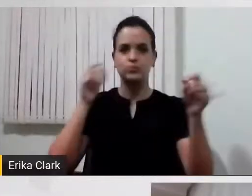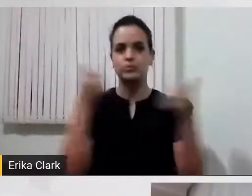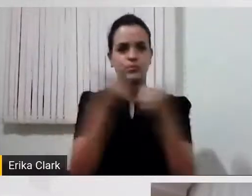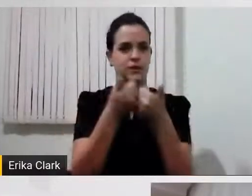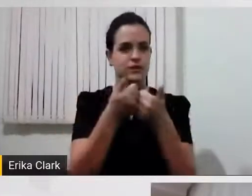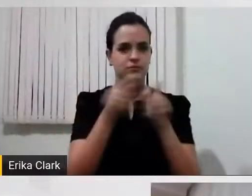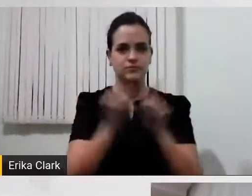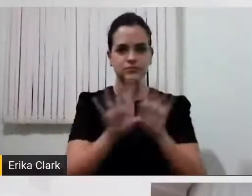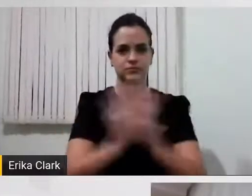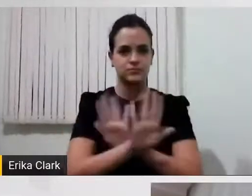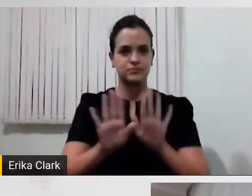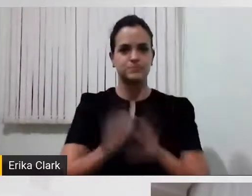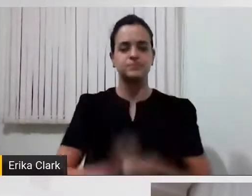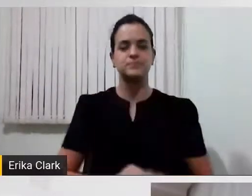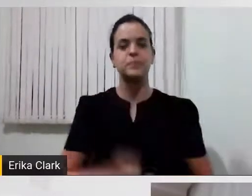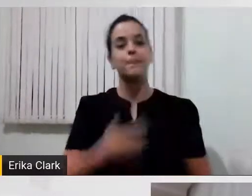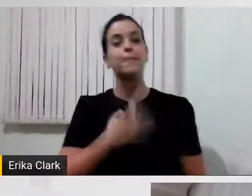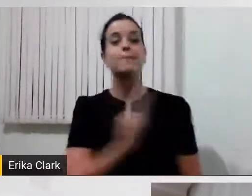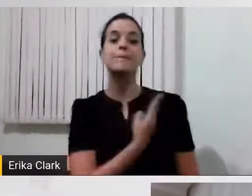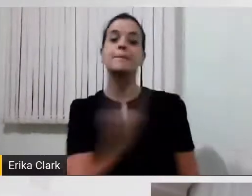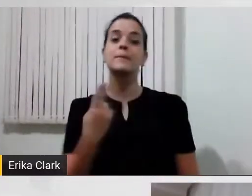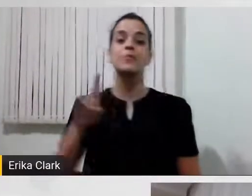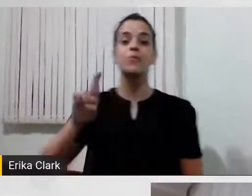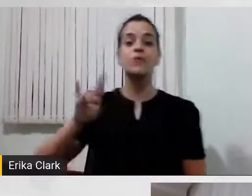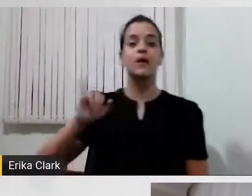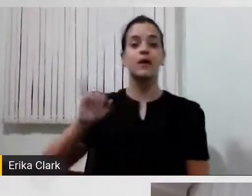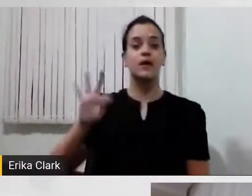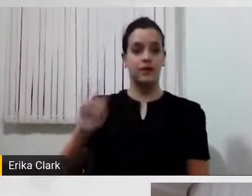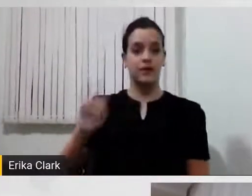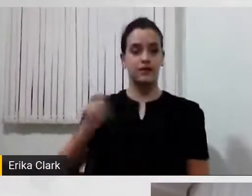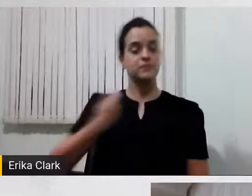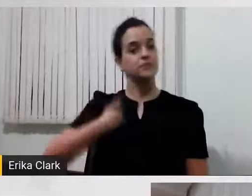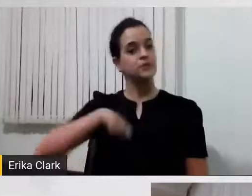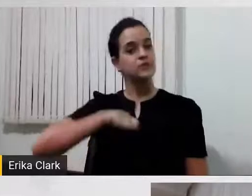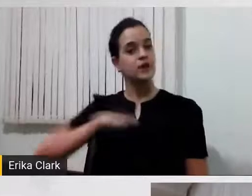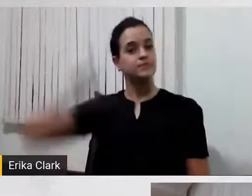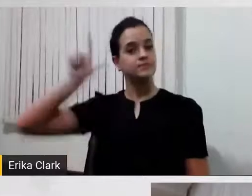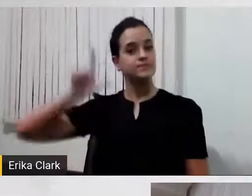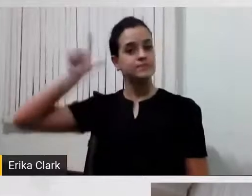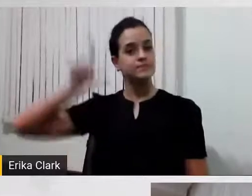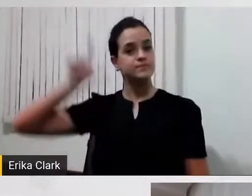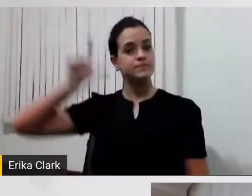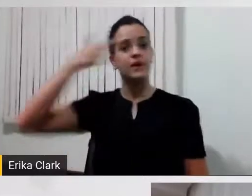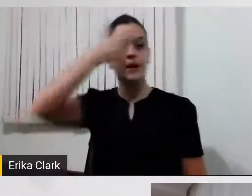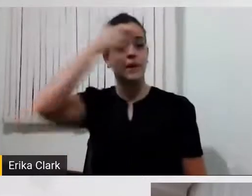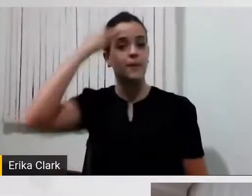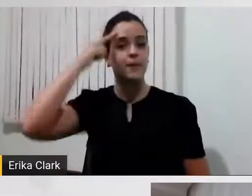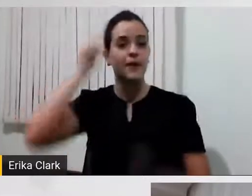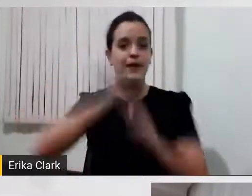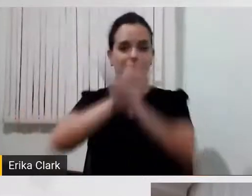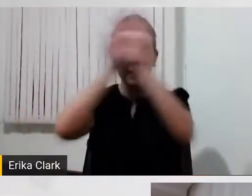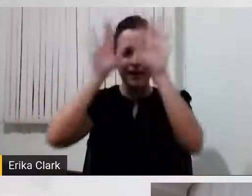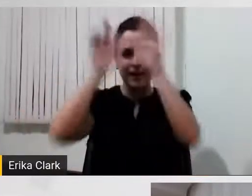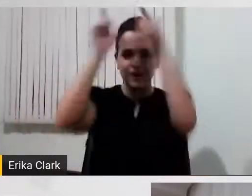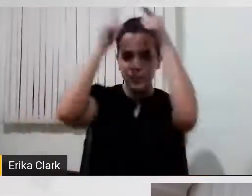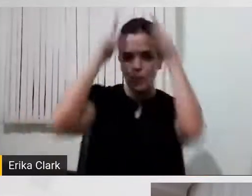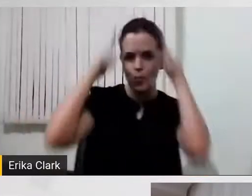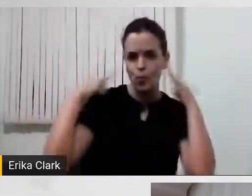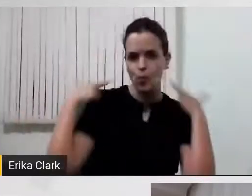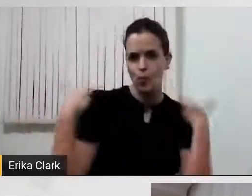E eu me chamo Reita Berge, eu também tenho a pele clara, os cabelos lisos, uso óculos, estou com